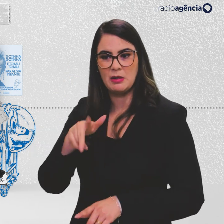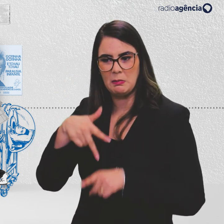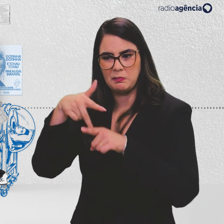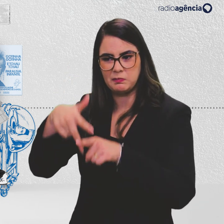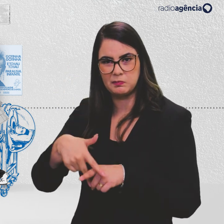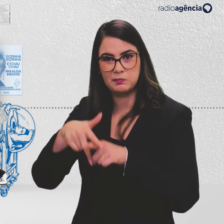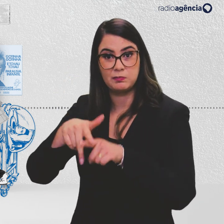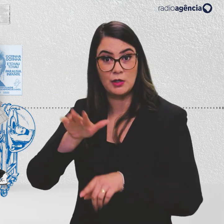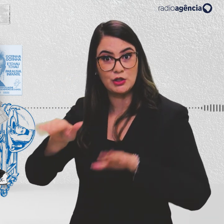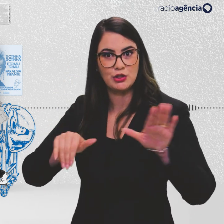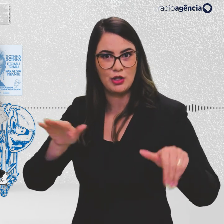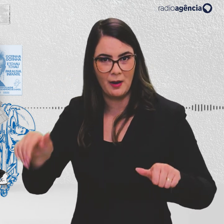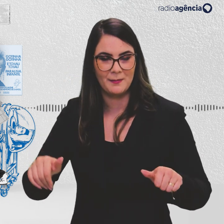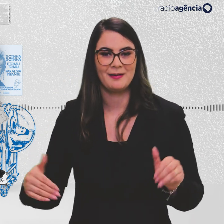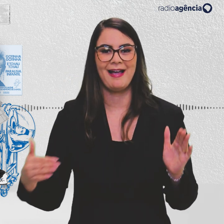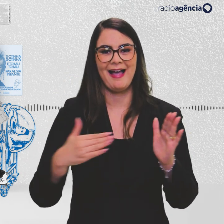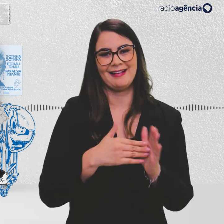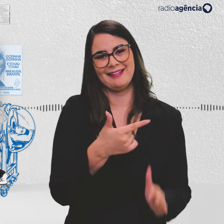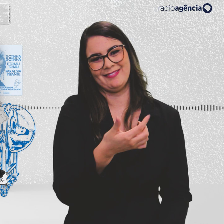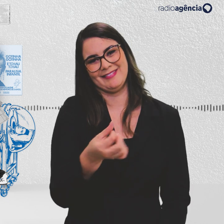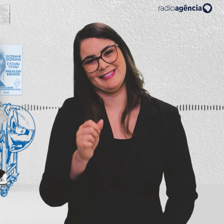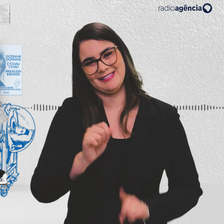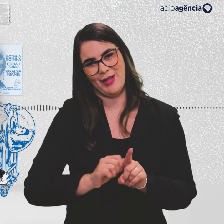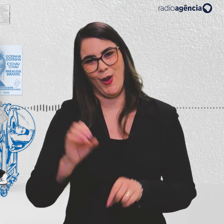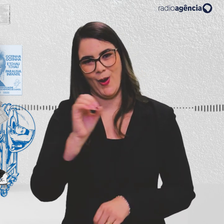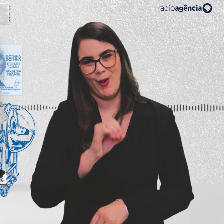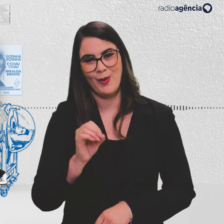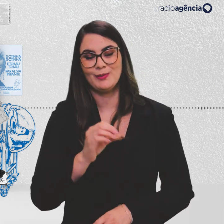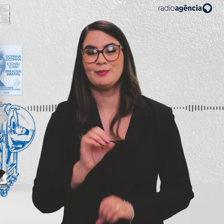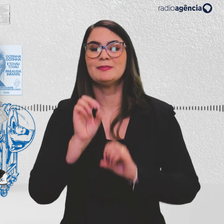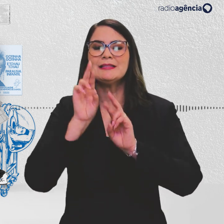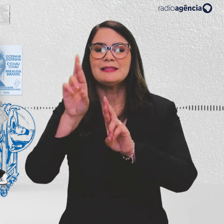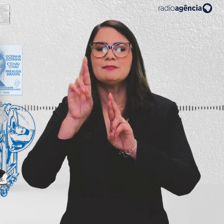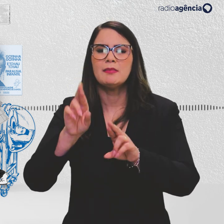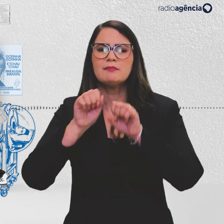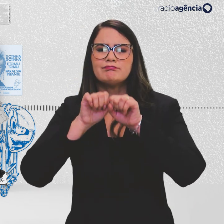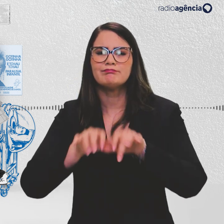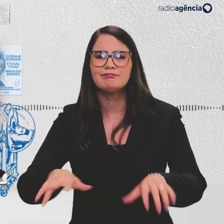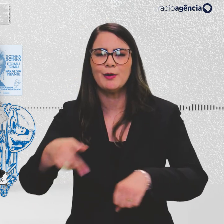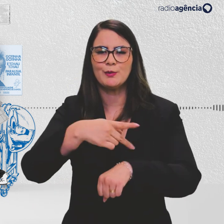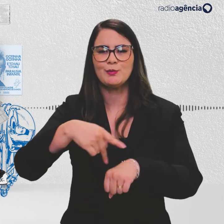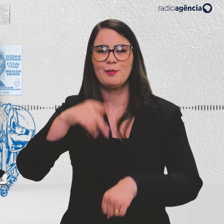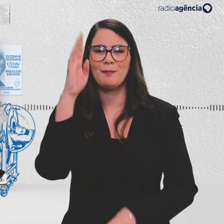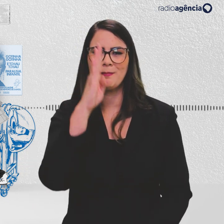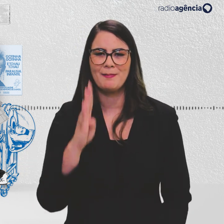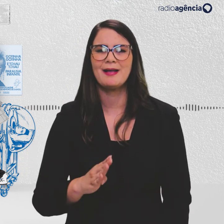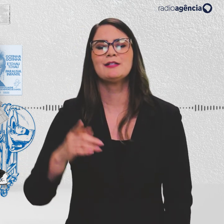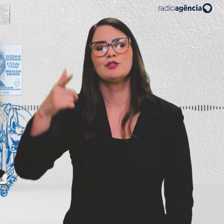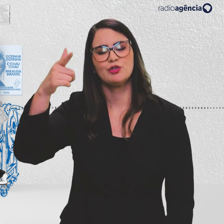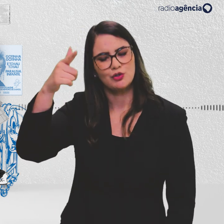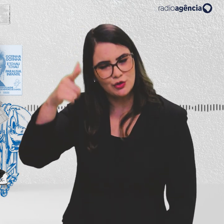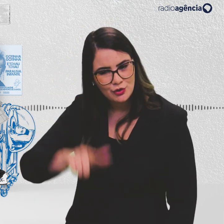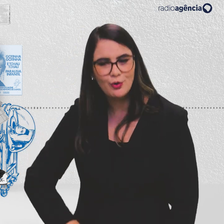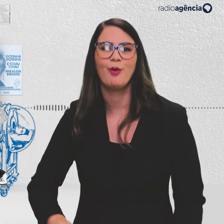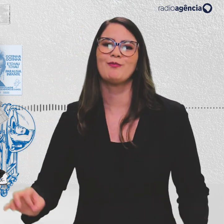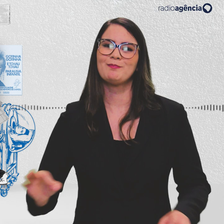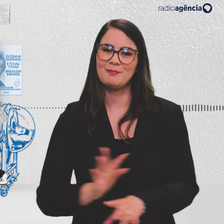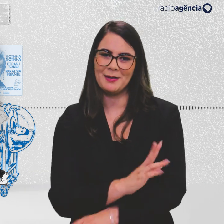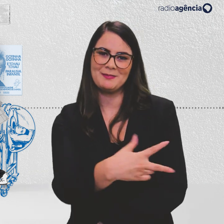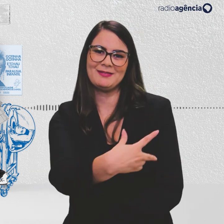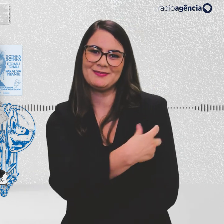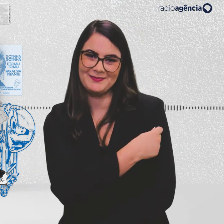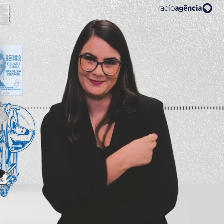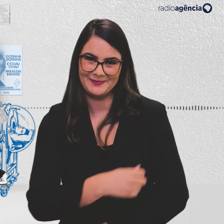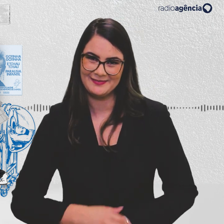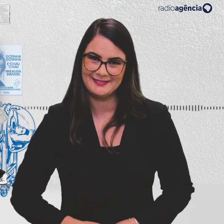cavalaria. Até 26 de outubro, dia de alimentar a esperança de um país novamente, plenamente vacinado.